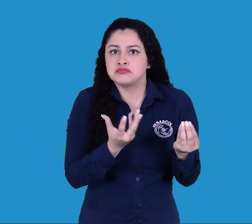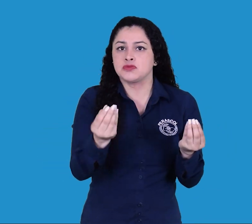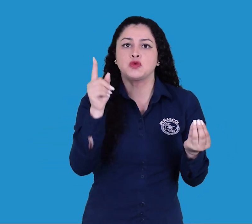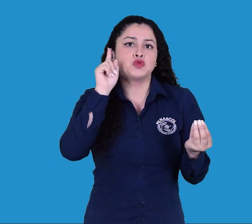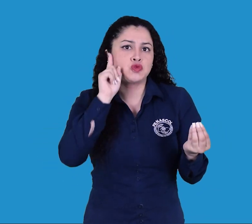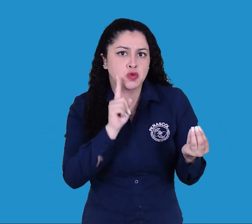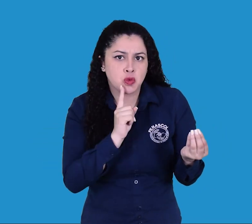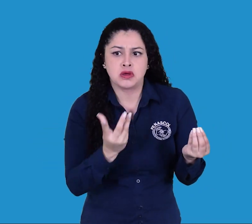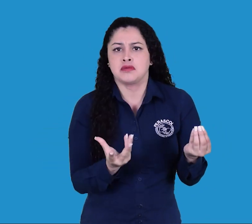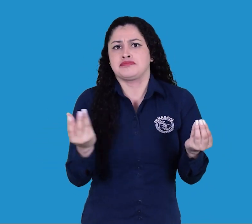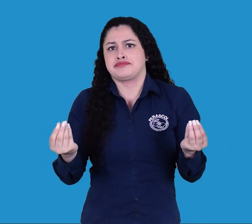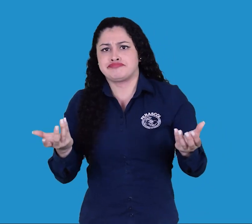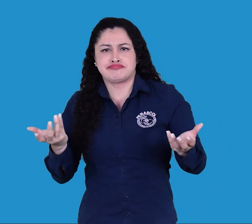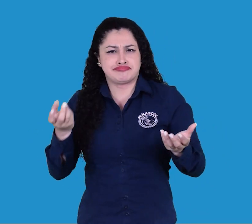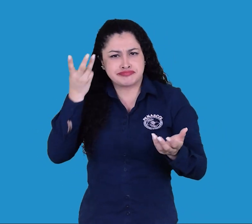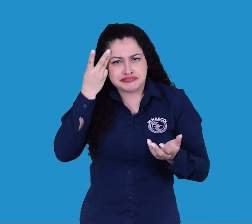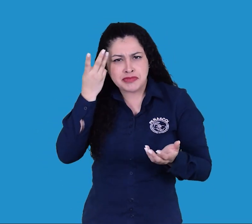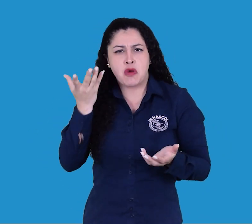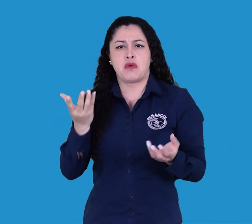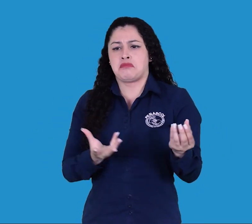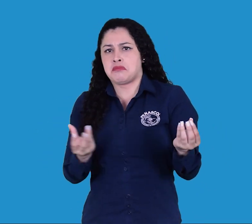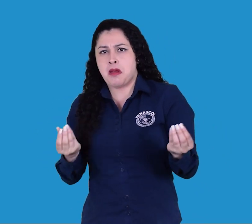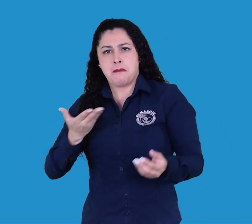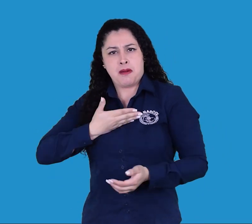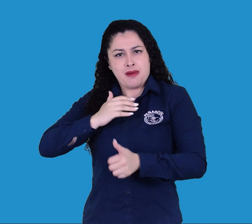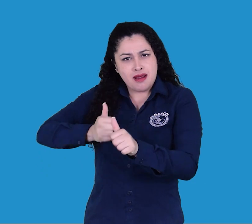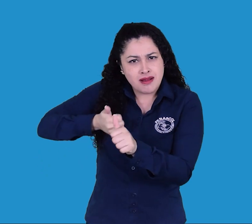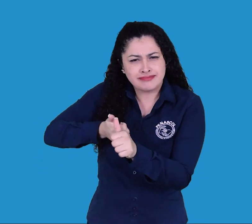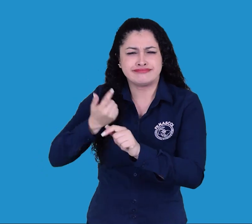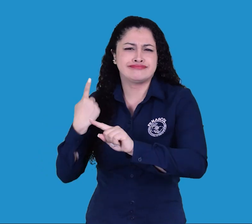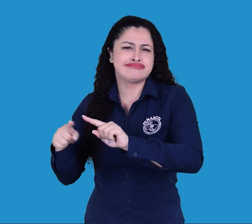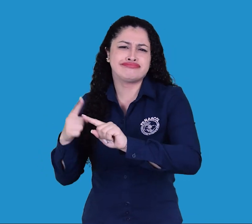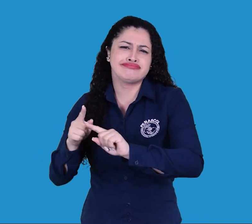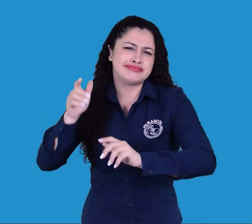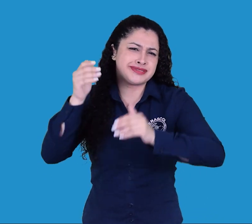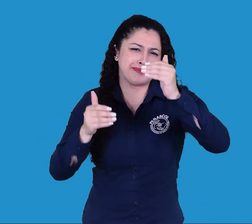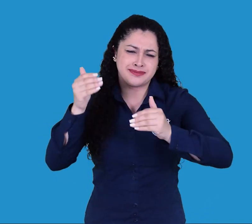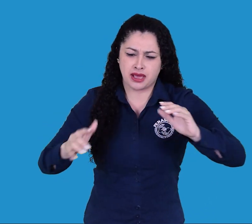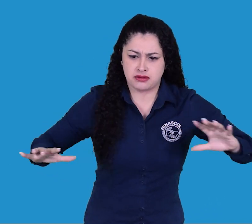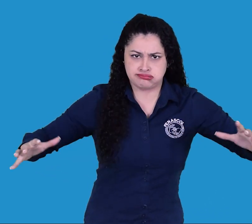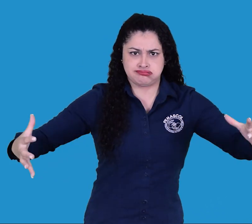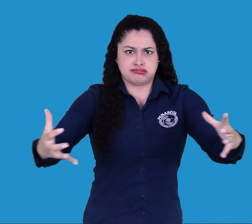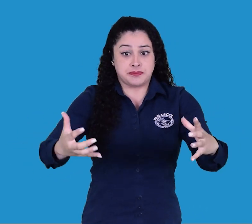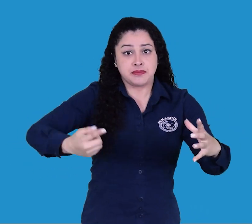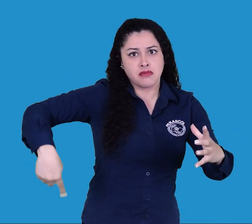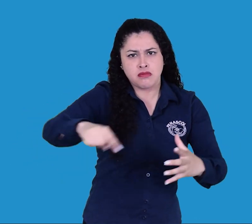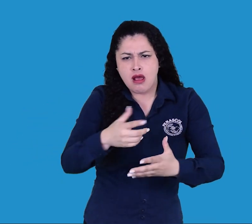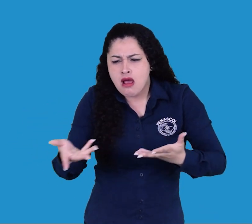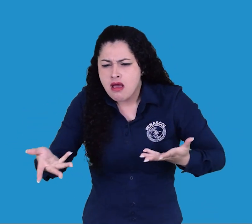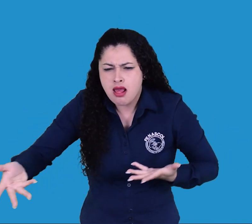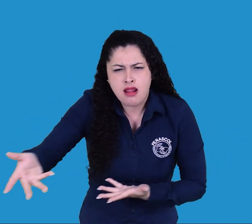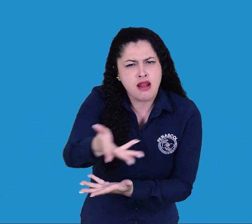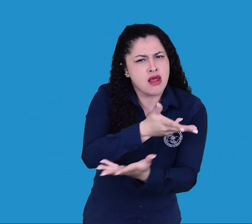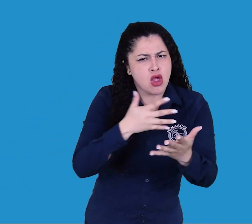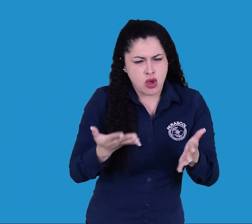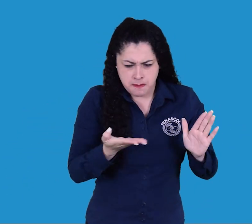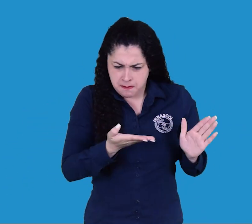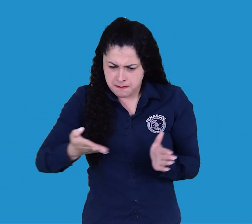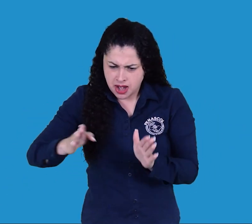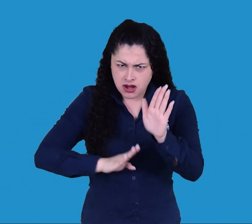de las personas con discapacidad, incluidas personas sordas. Estas personas estuvieron realizando diferentes actividades